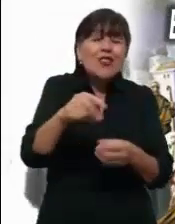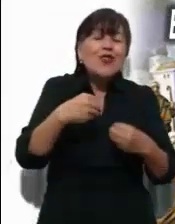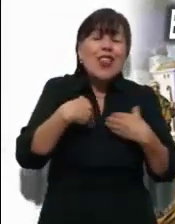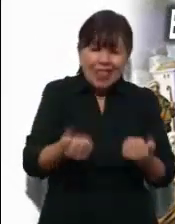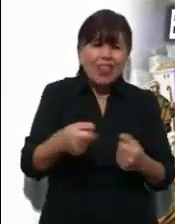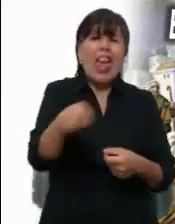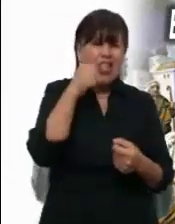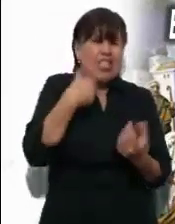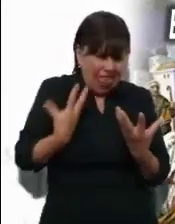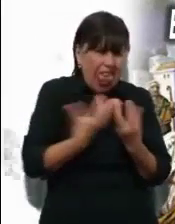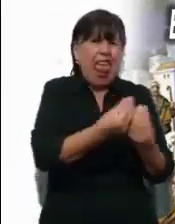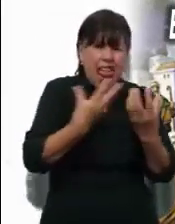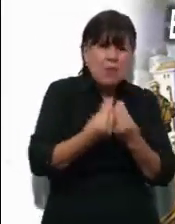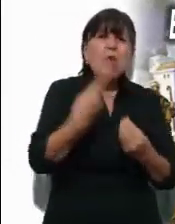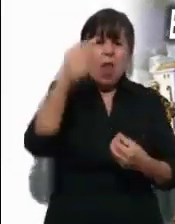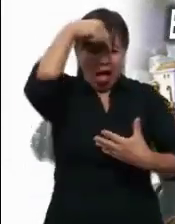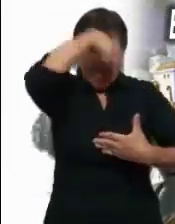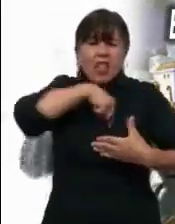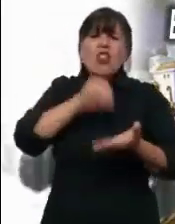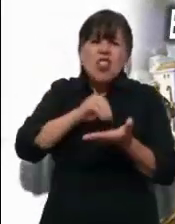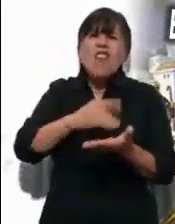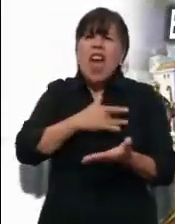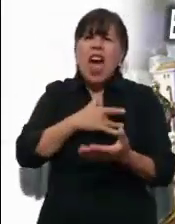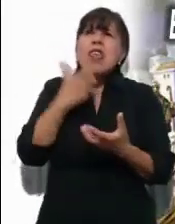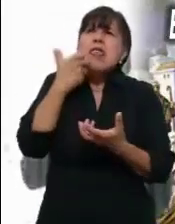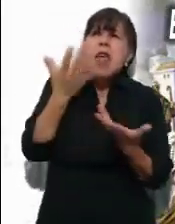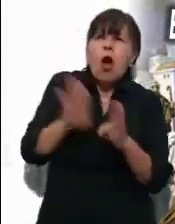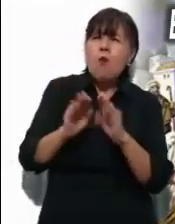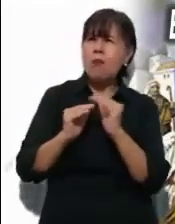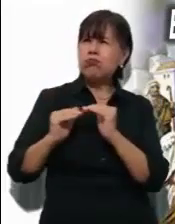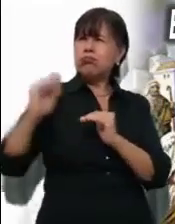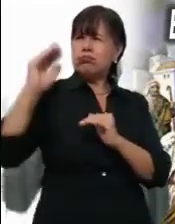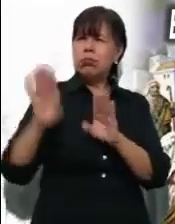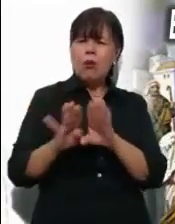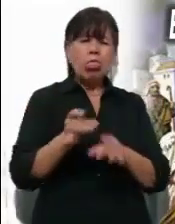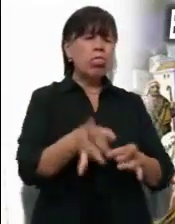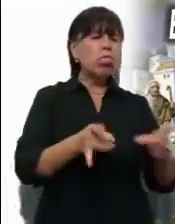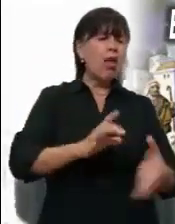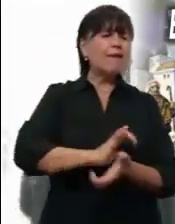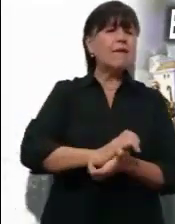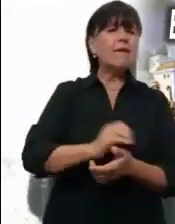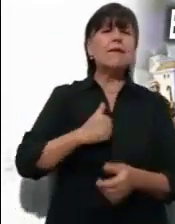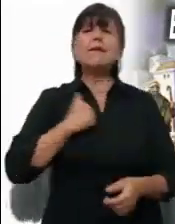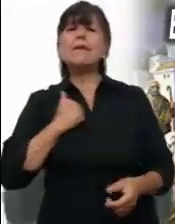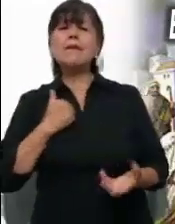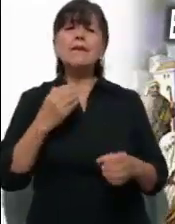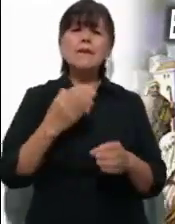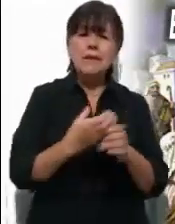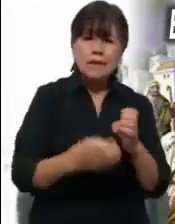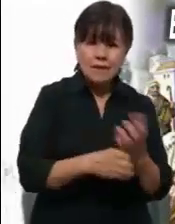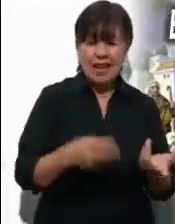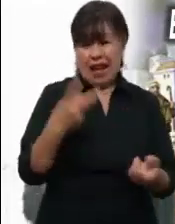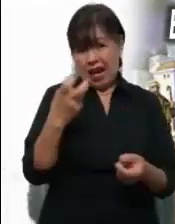aún albergan en su corazón los deseos de grandeza, de poder y de bienes. Son